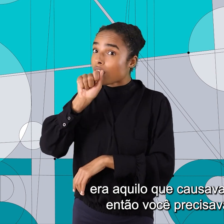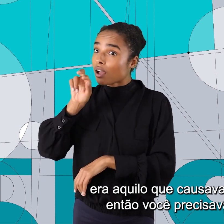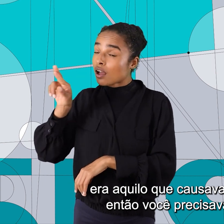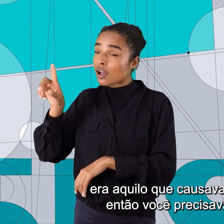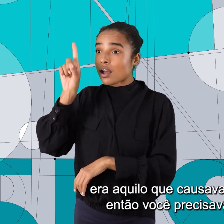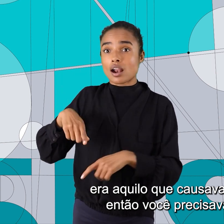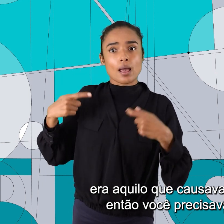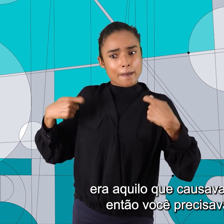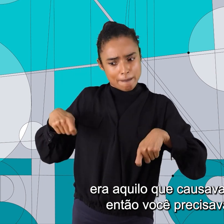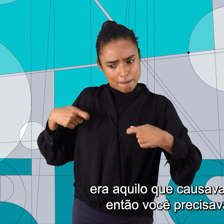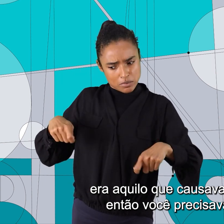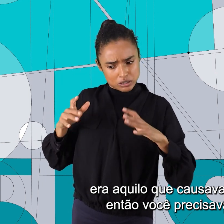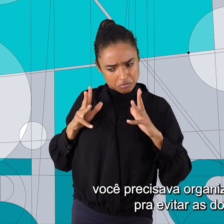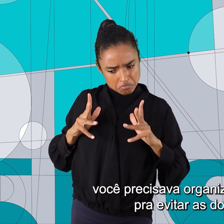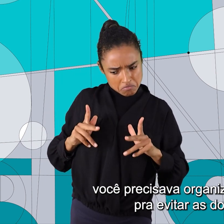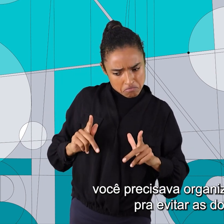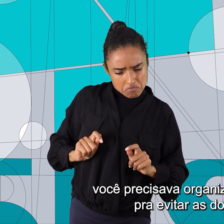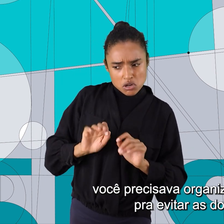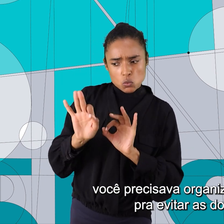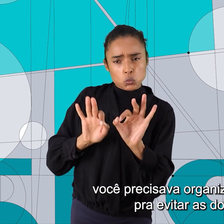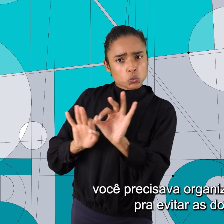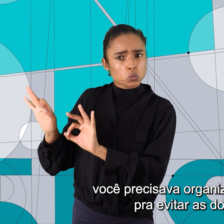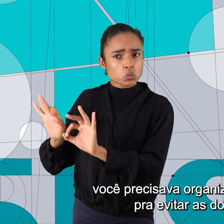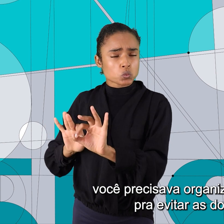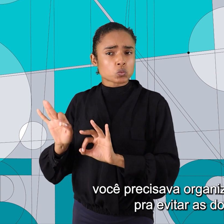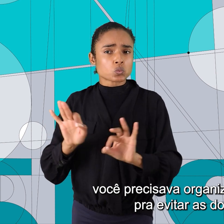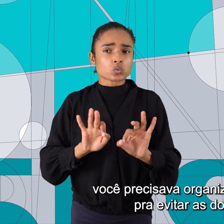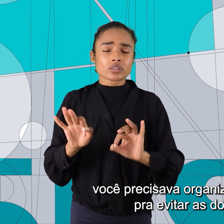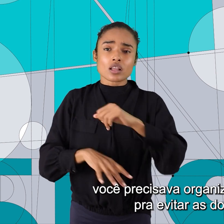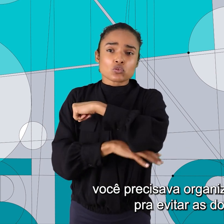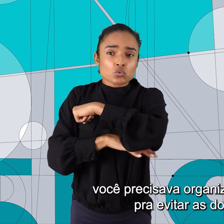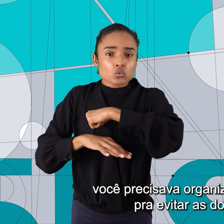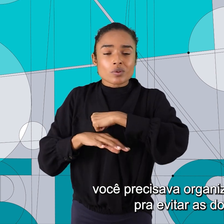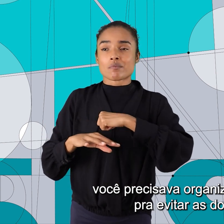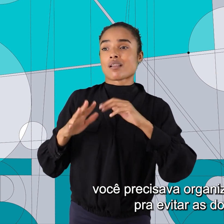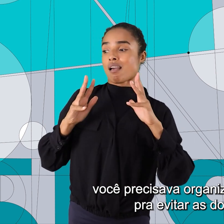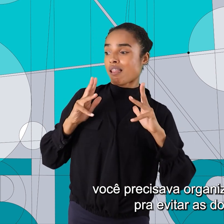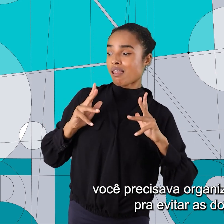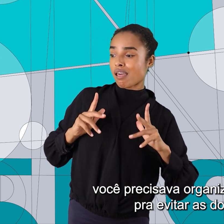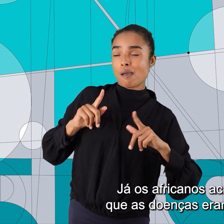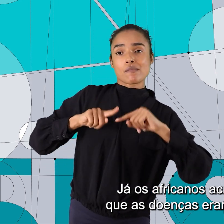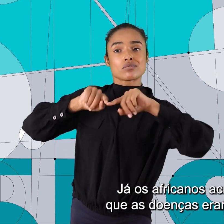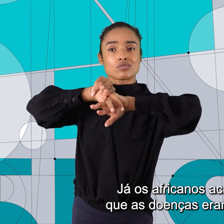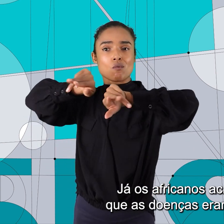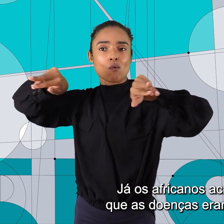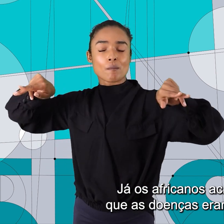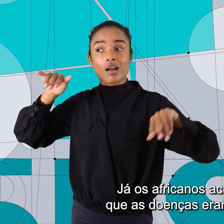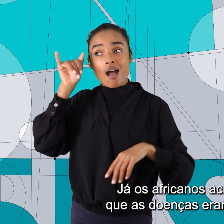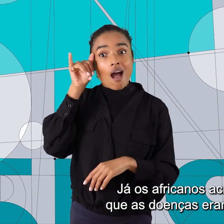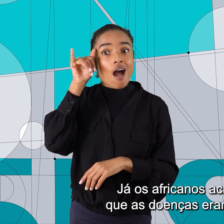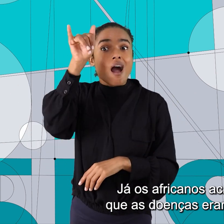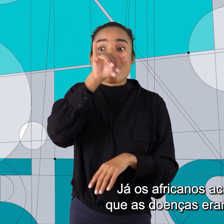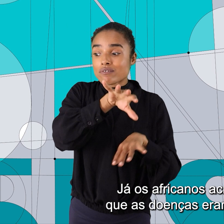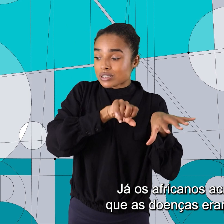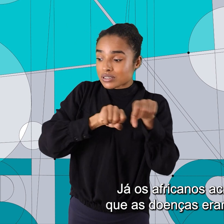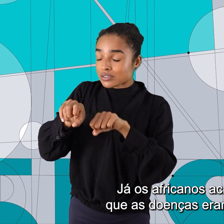doenças, então você precisava urbanizar, você precisava organizar cidades para evitar as doenças. Já os africanos